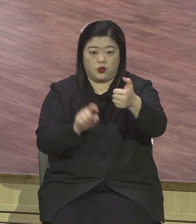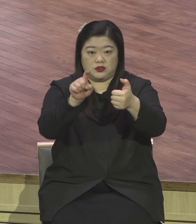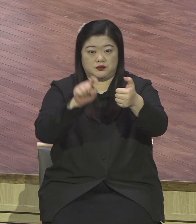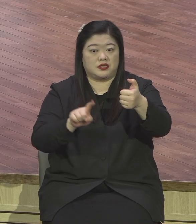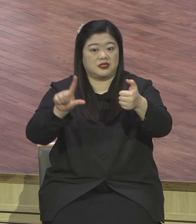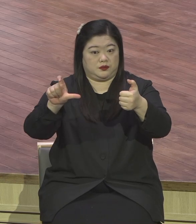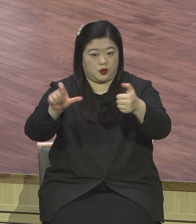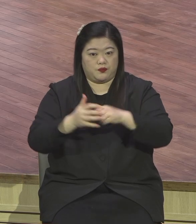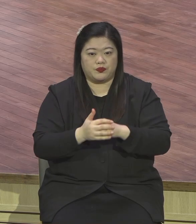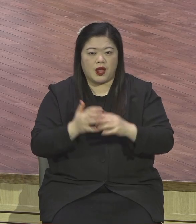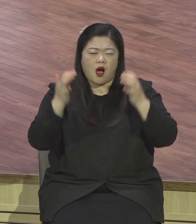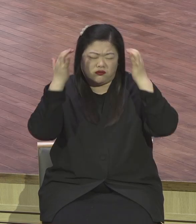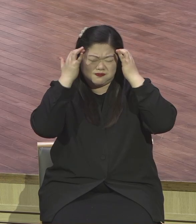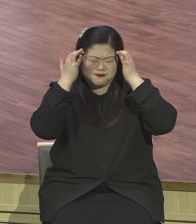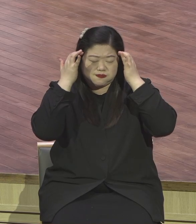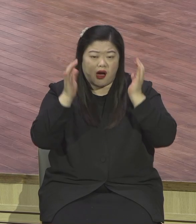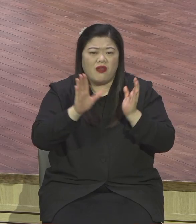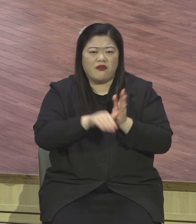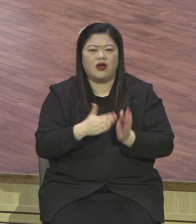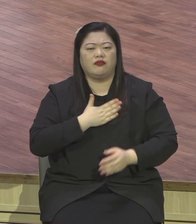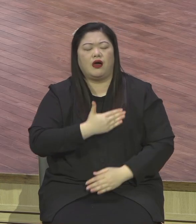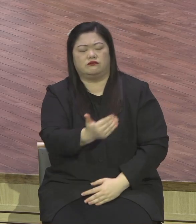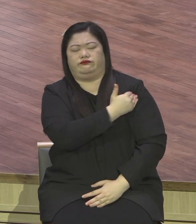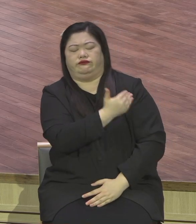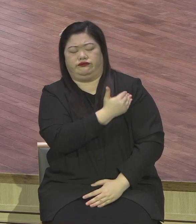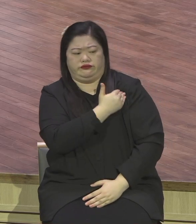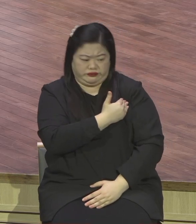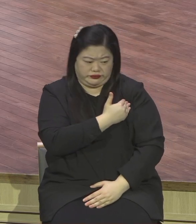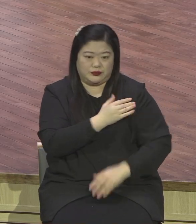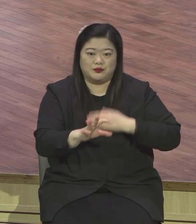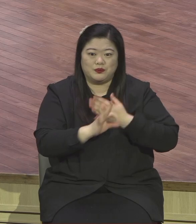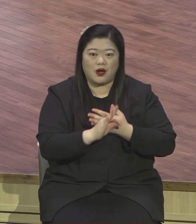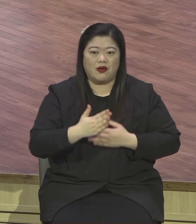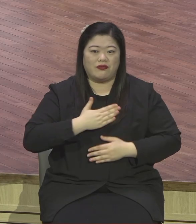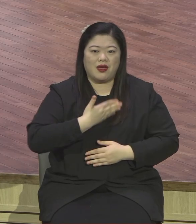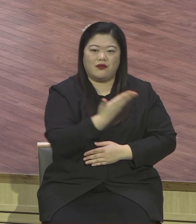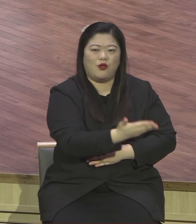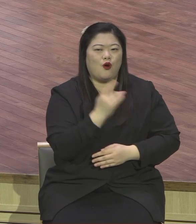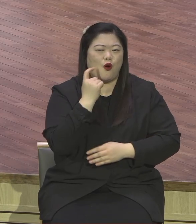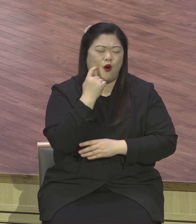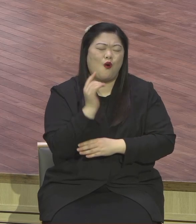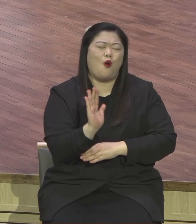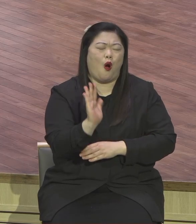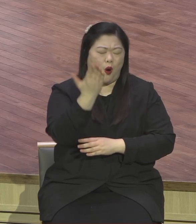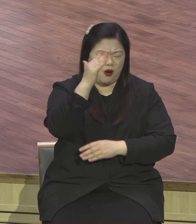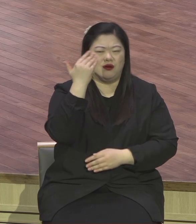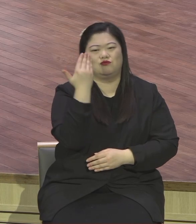내가 너를 건지리 너가 나를 영화롭게 하려다. 활란 날에 나를 부르라.